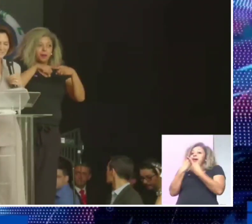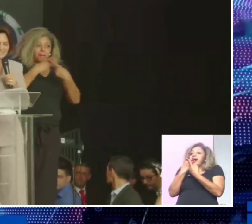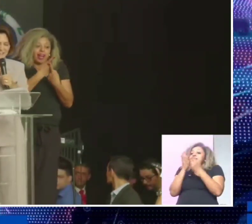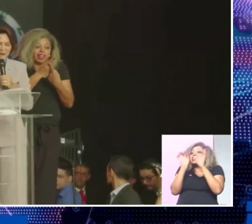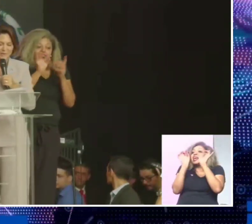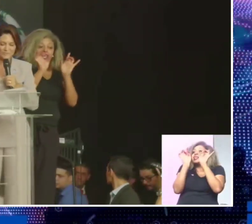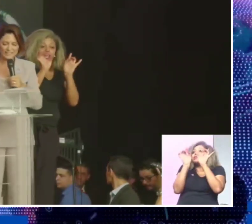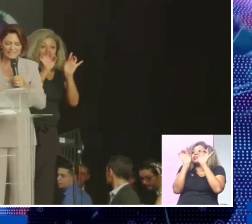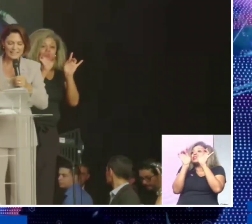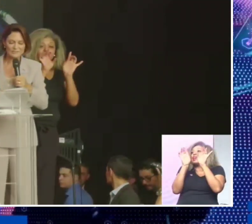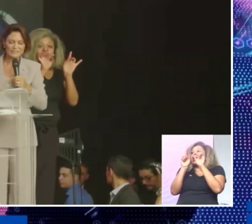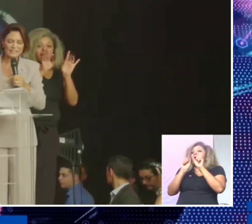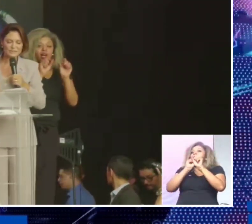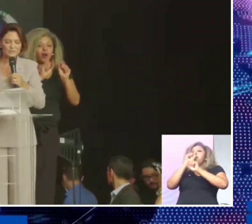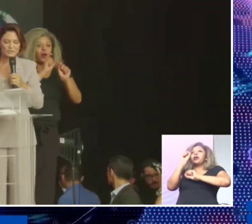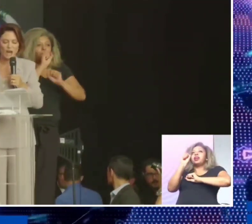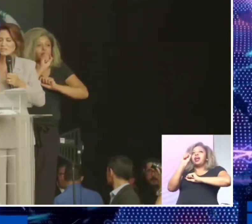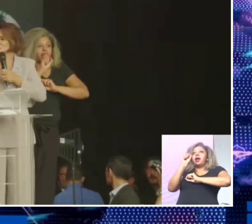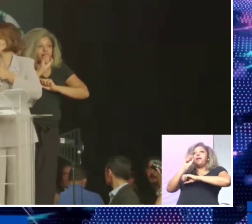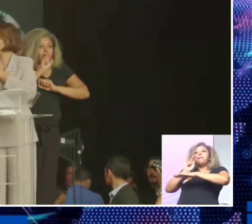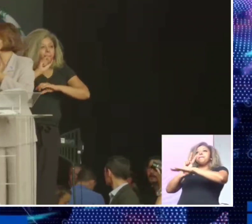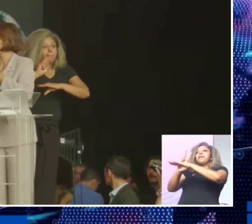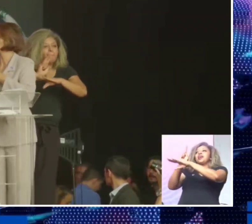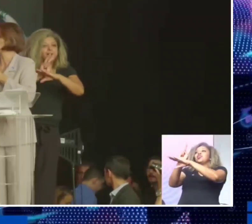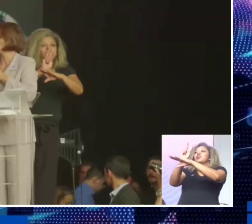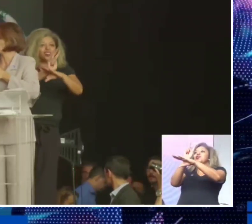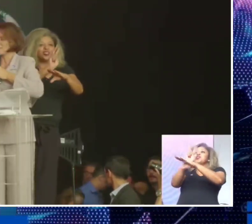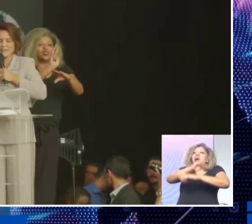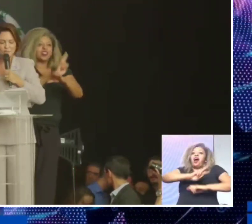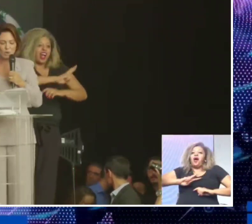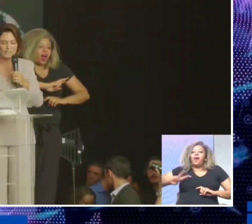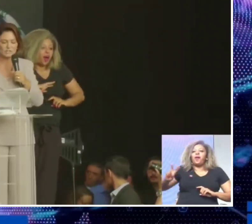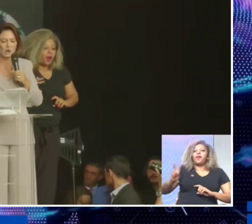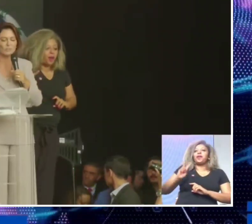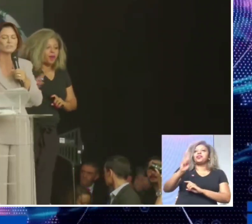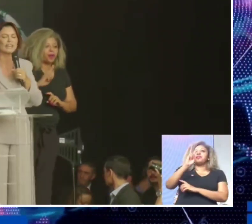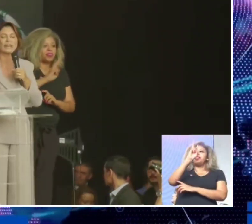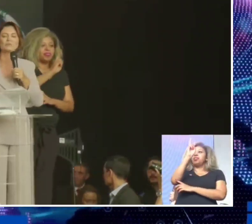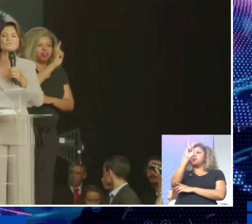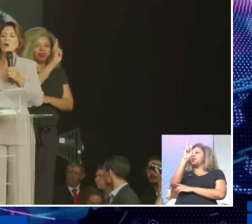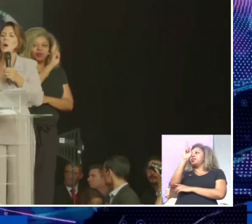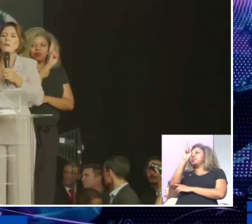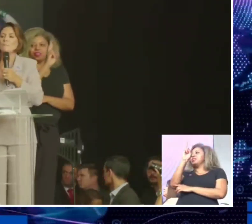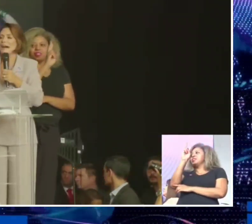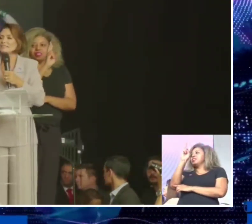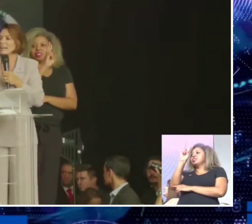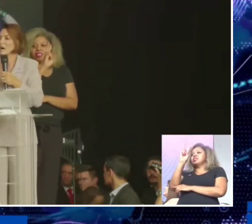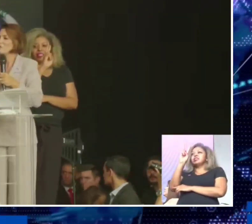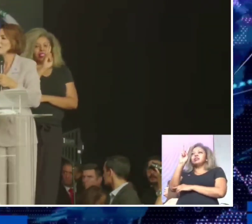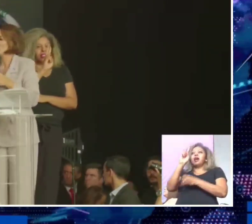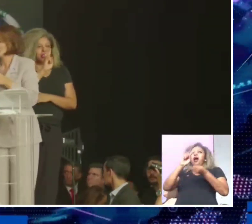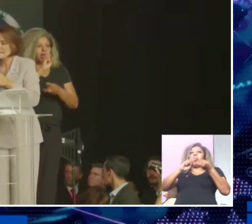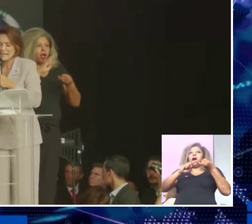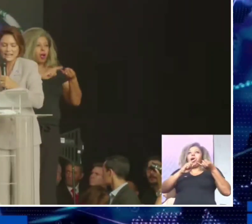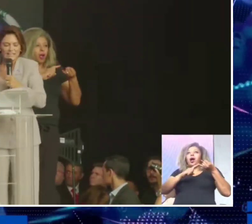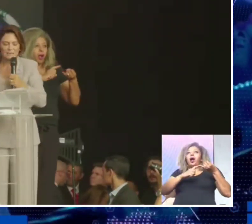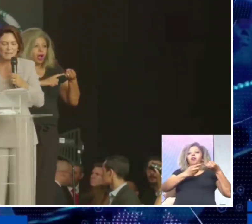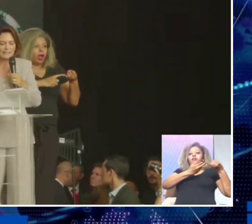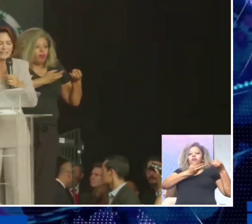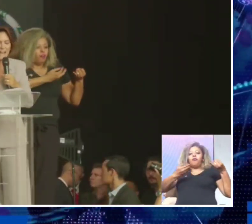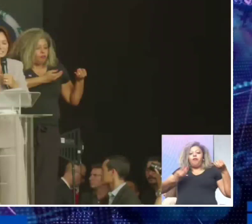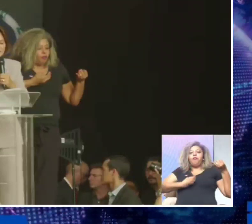especial, defendendo os nossos valores conservadores, como Deus, pátria, família,